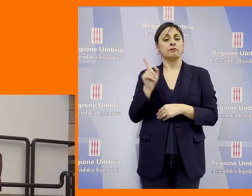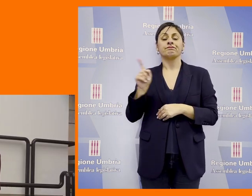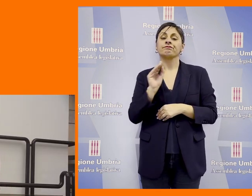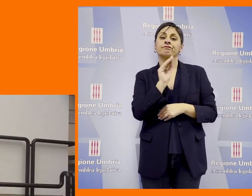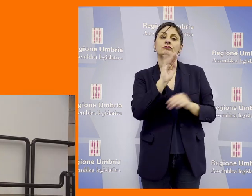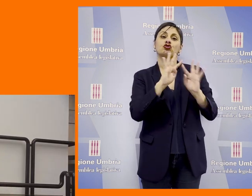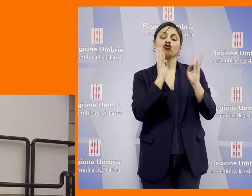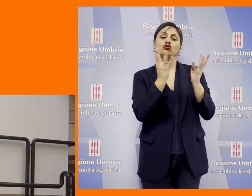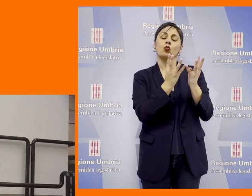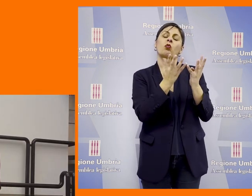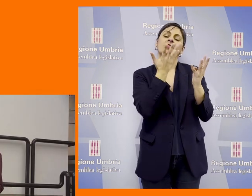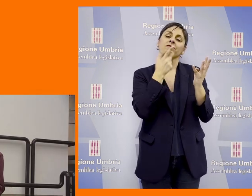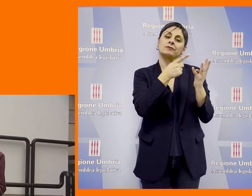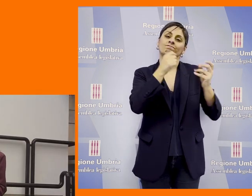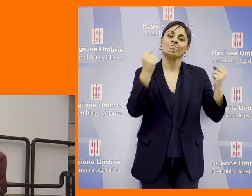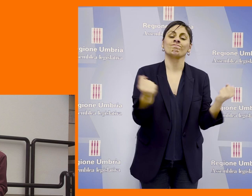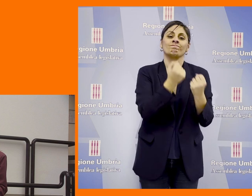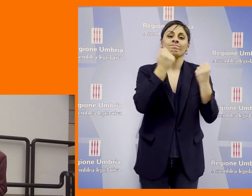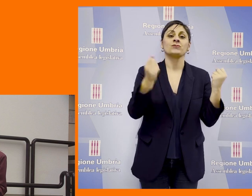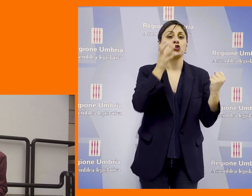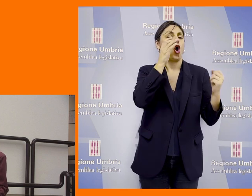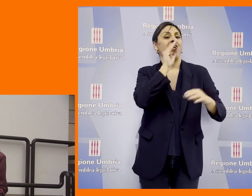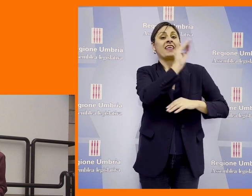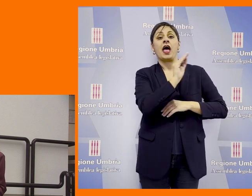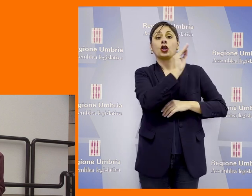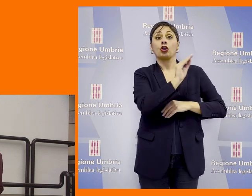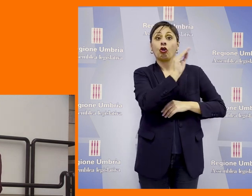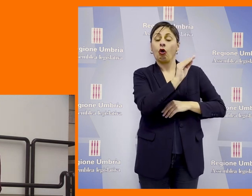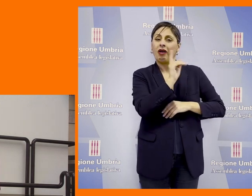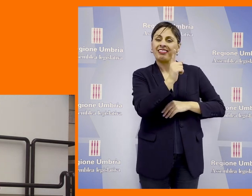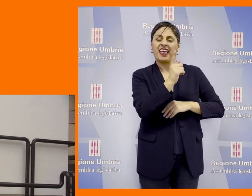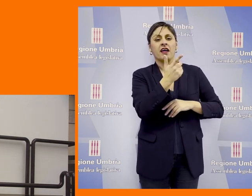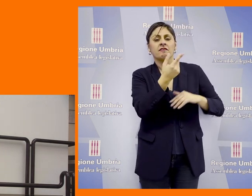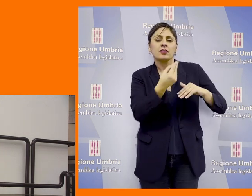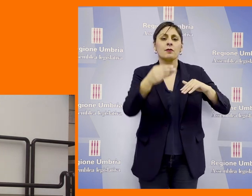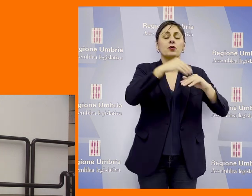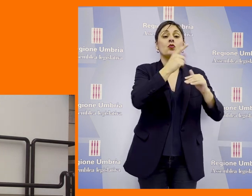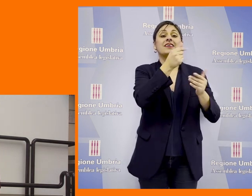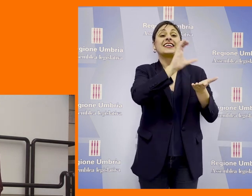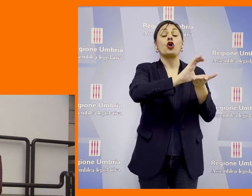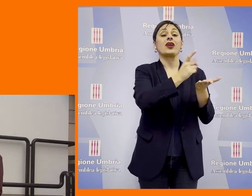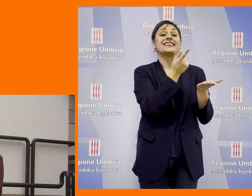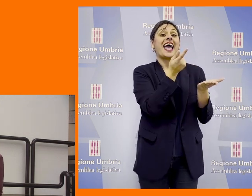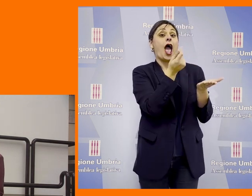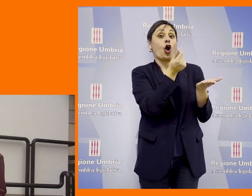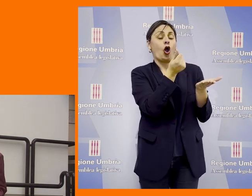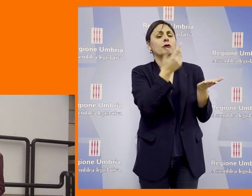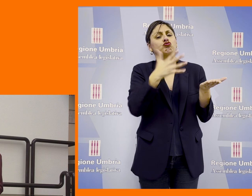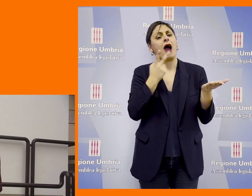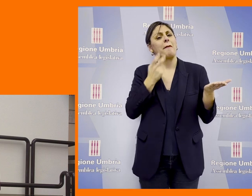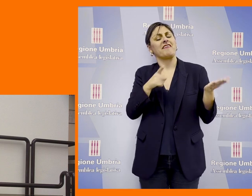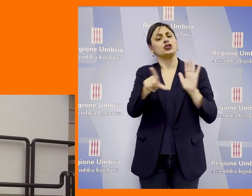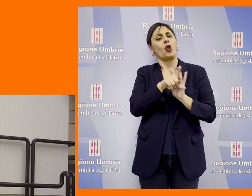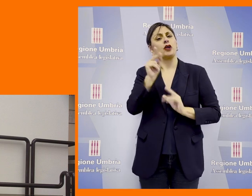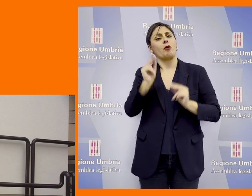Democratico che chiede alla giunta di farsi promotore presso il governo affinché si aggiungano ulteriori risorse economiche oltre